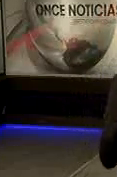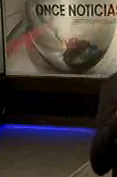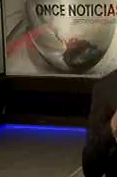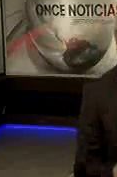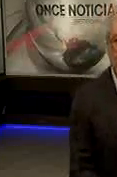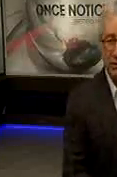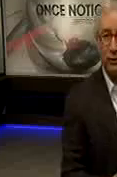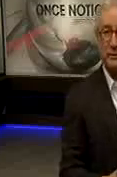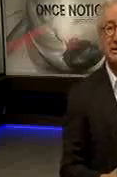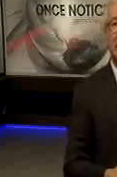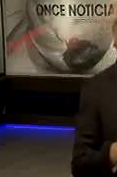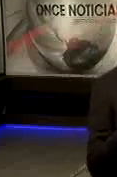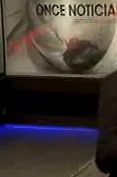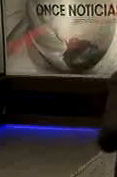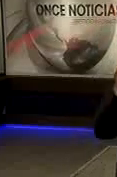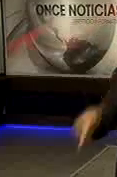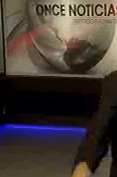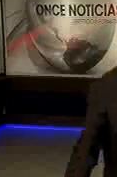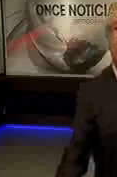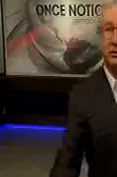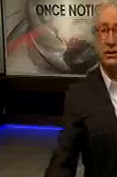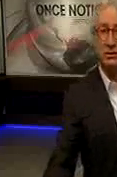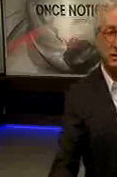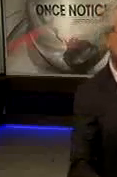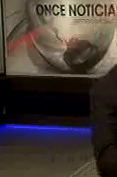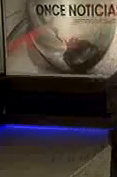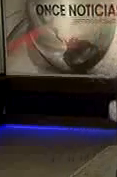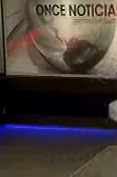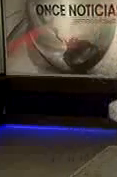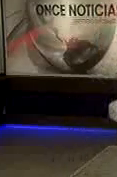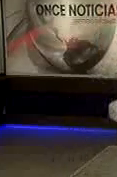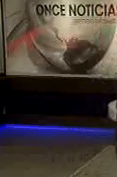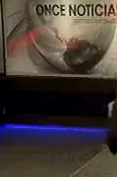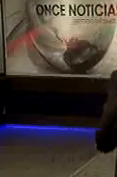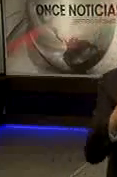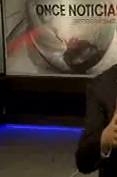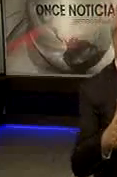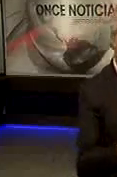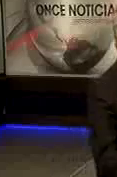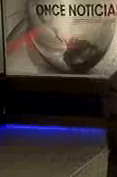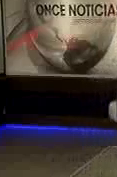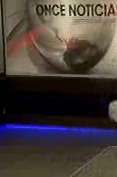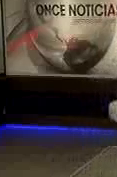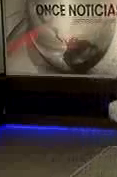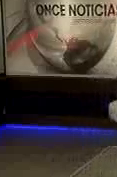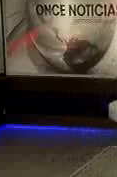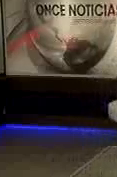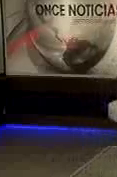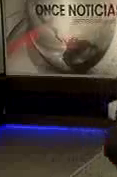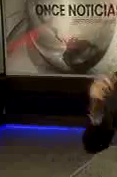hay algunas reformas Que tienen que ver precisamente con eso Es decir, en el diseño Si esta reforma se hace, el dinero será tanto Si